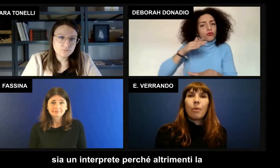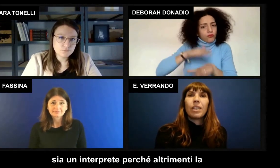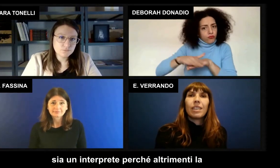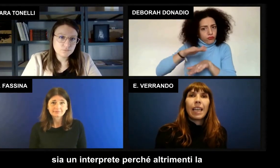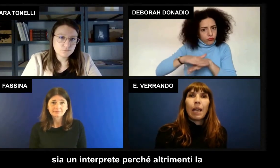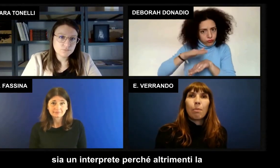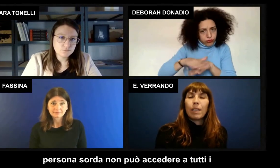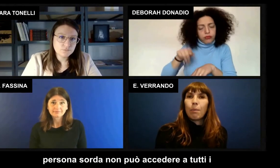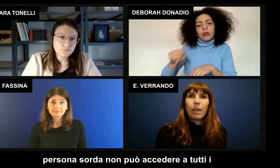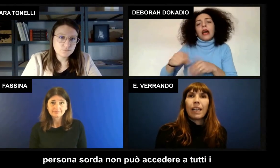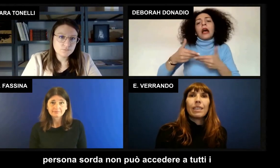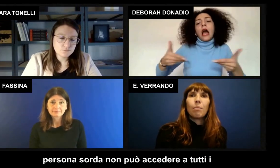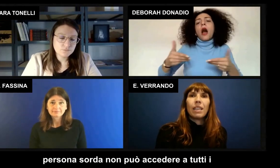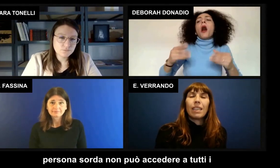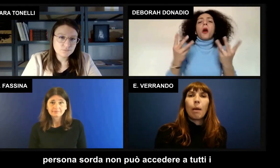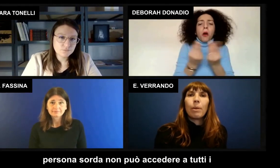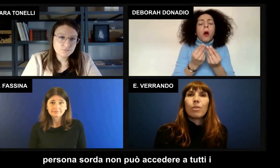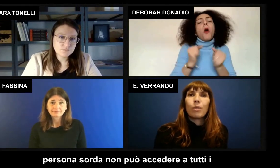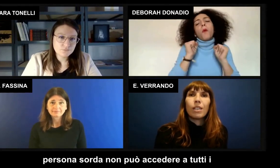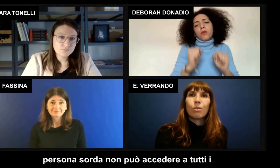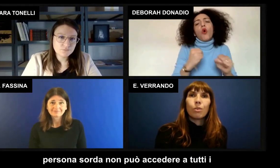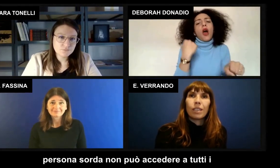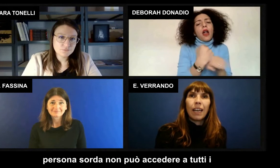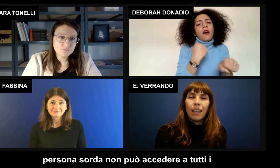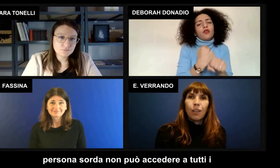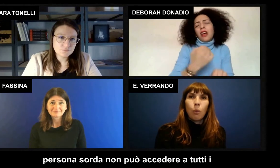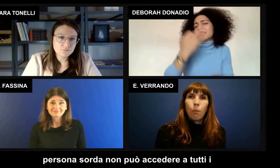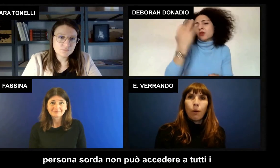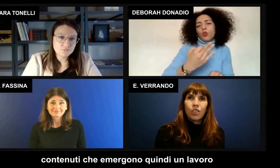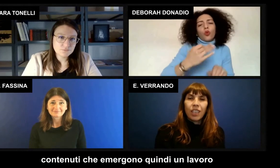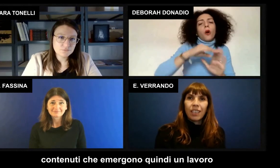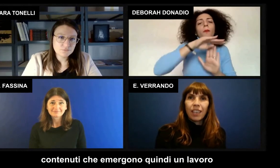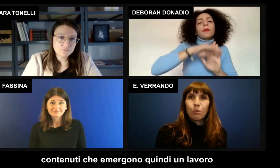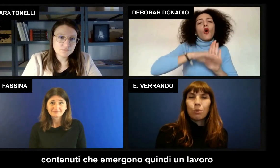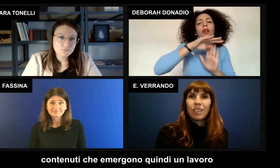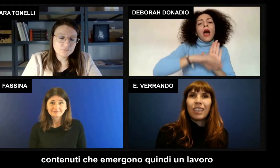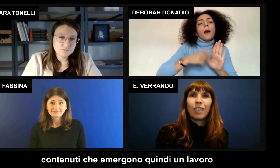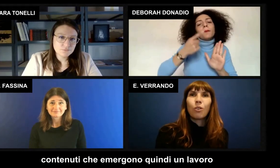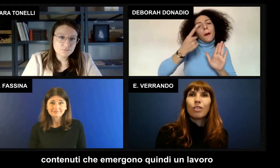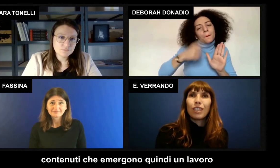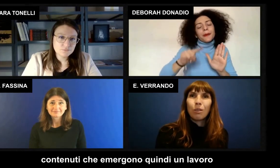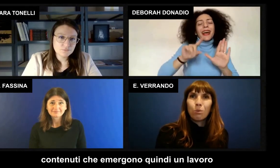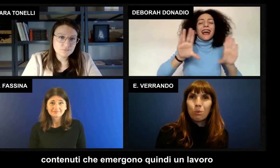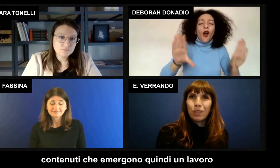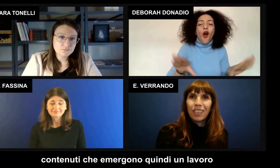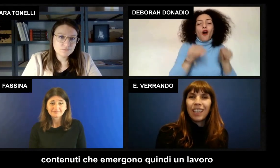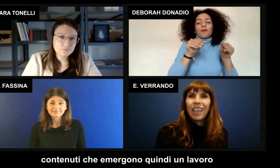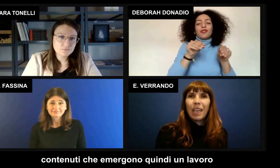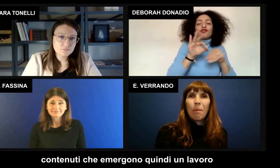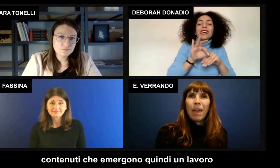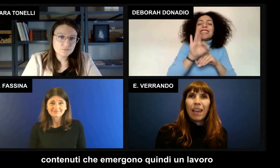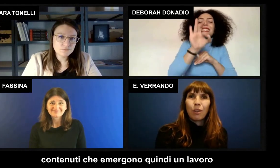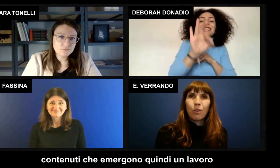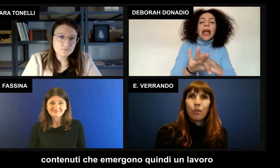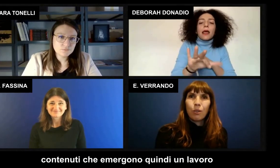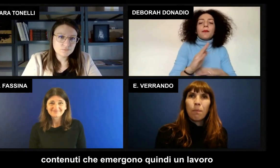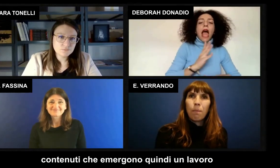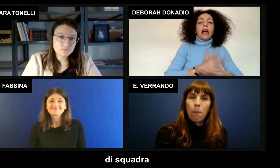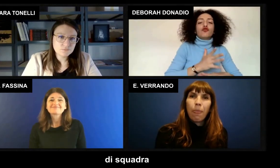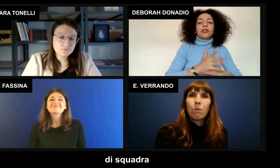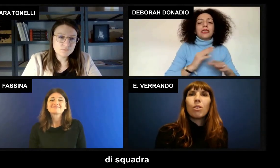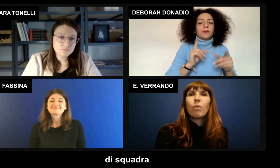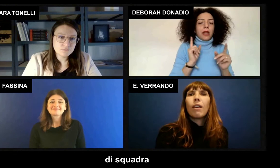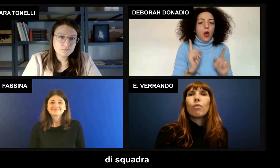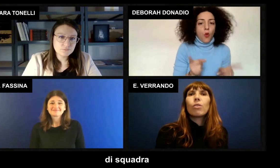ci sia un interprete perché altrimenti la persona sorda non può accedere a tutti i contenuti che emergono